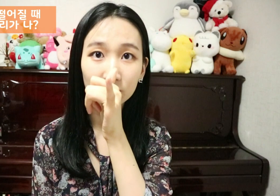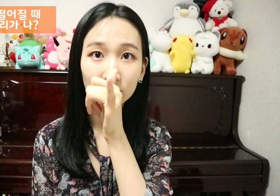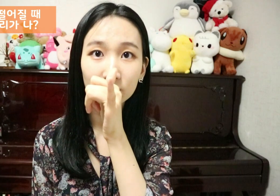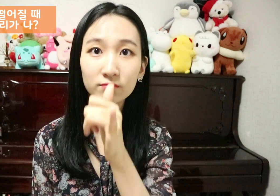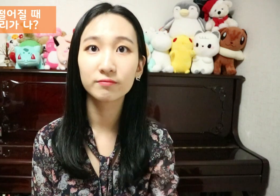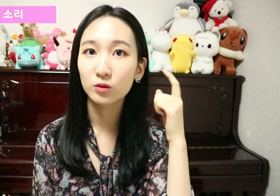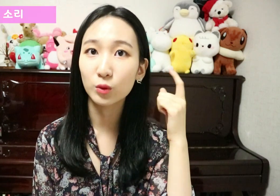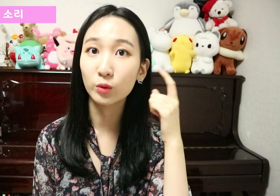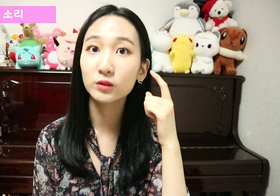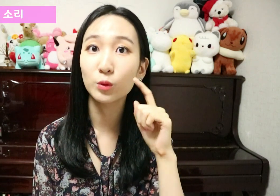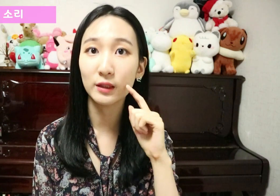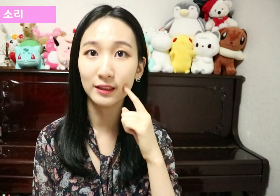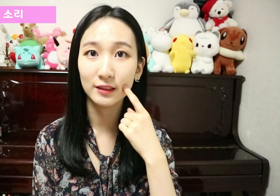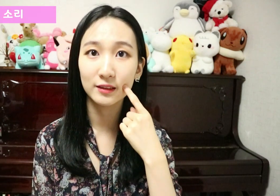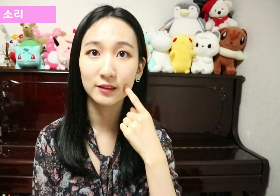좋은 소리 좋은